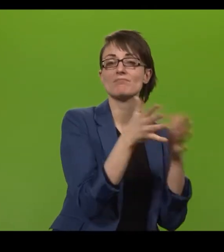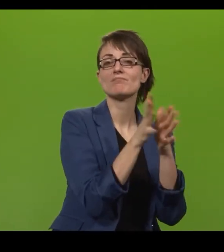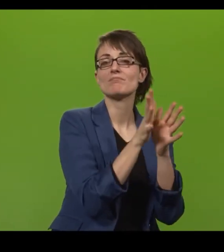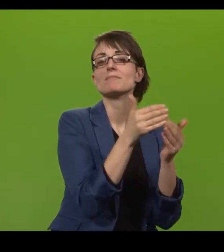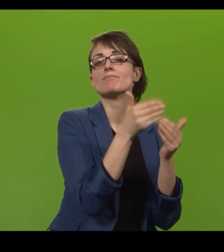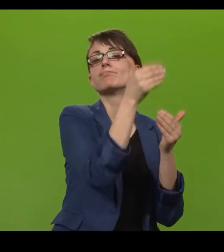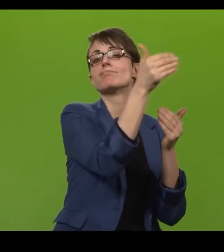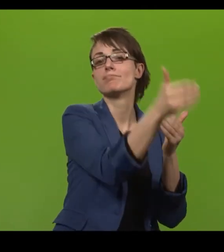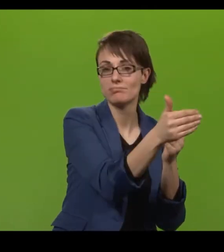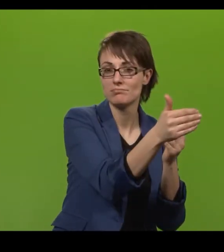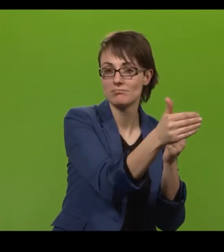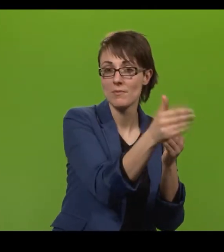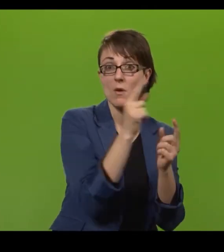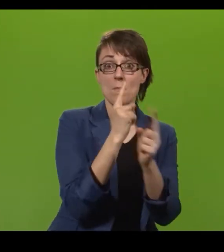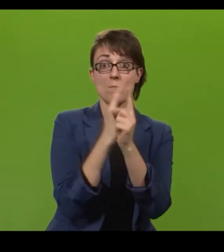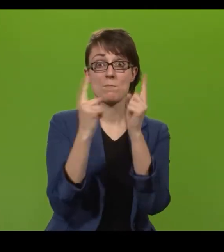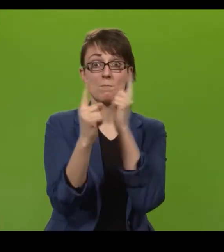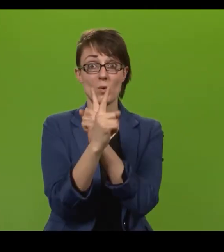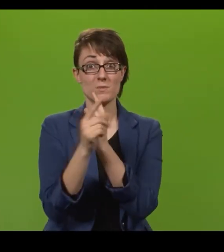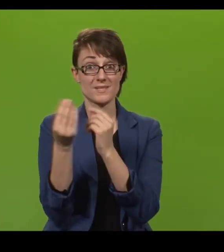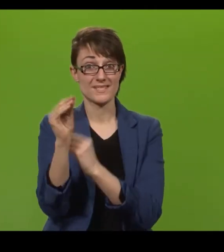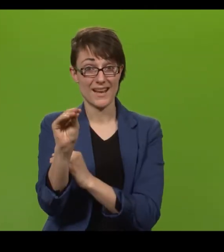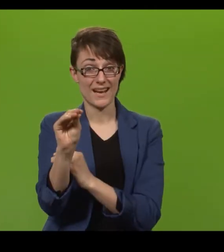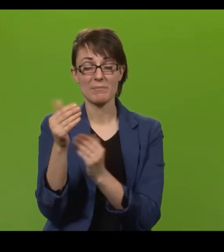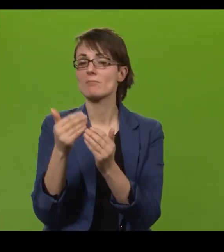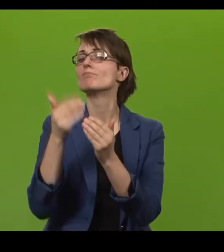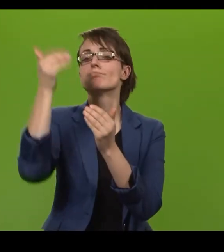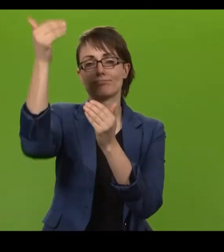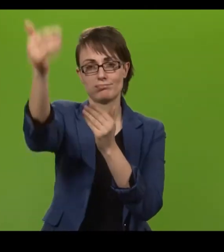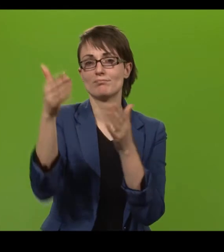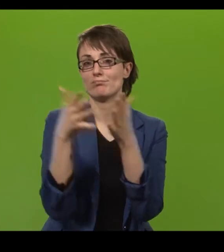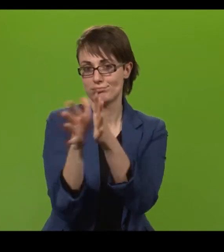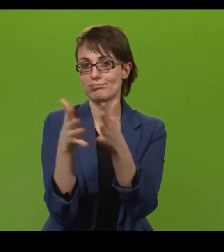Setna í þessu námski verður fjallað um almunasagnir en próformasagnir býðaði betri tíma.